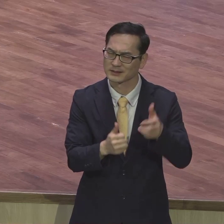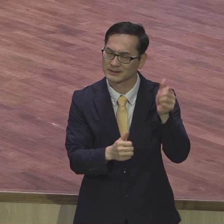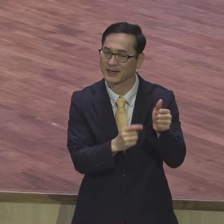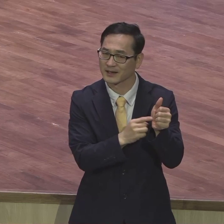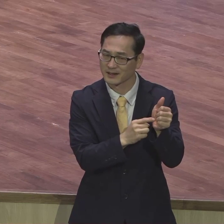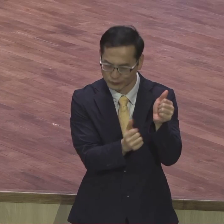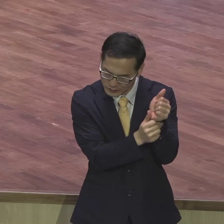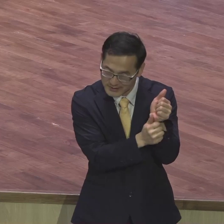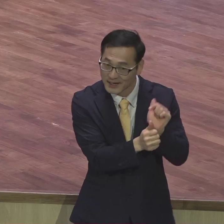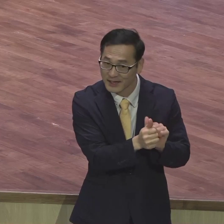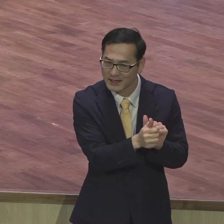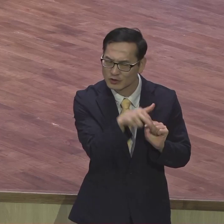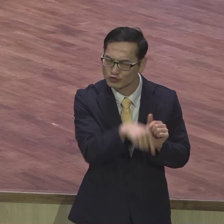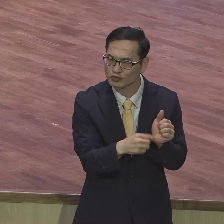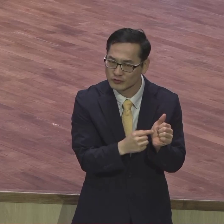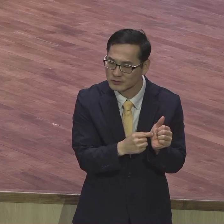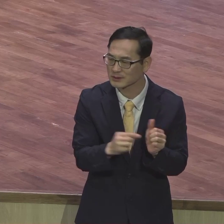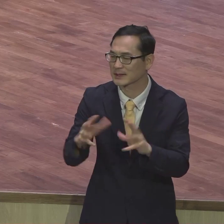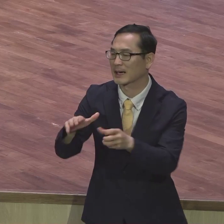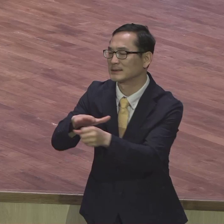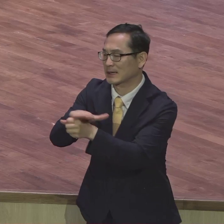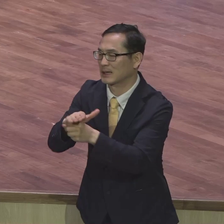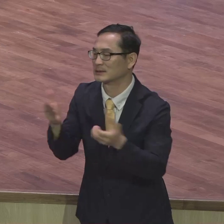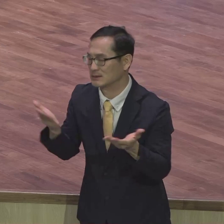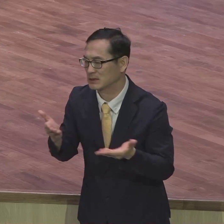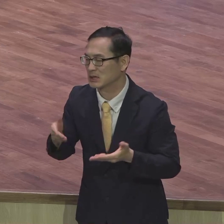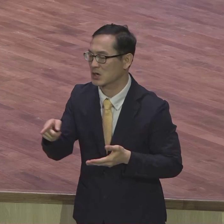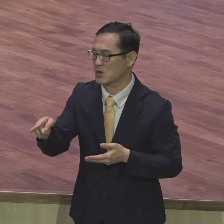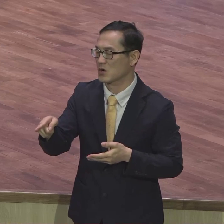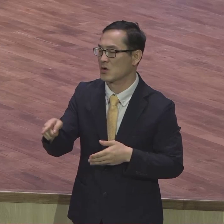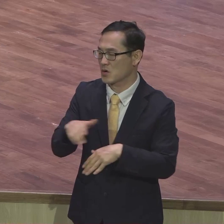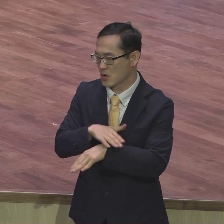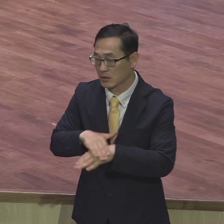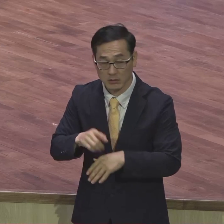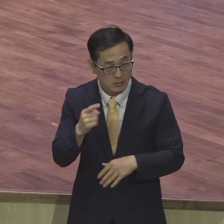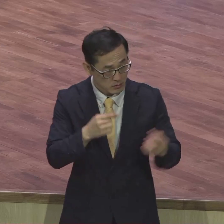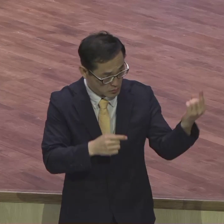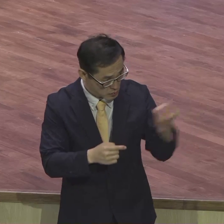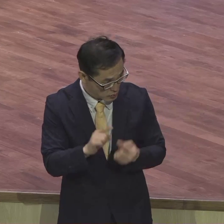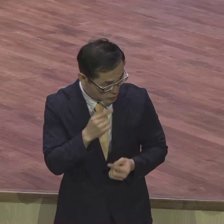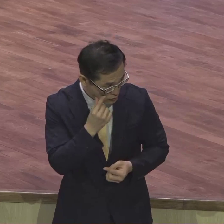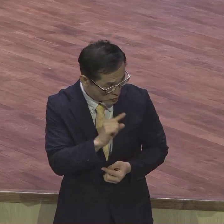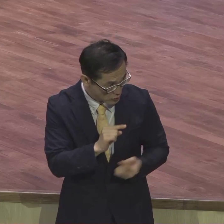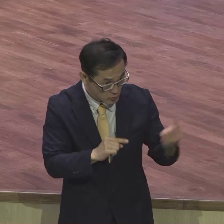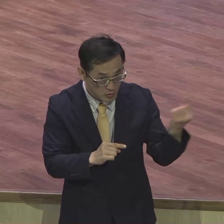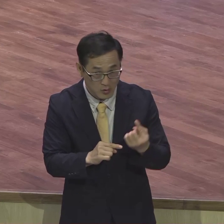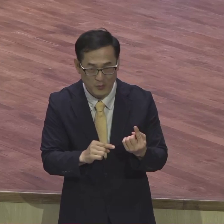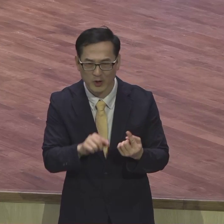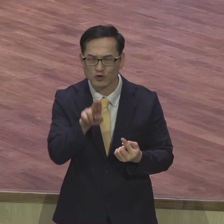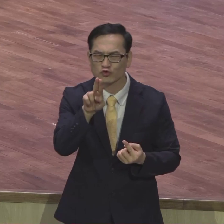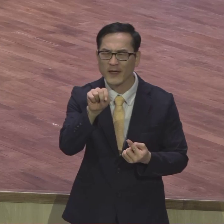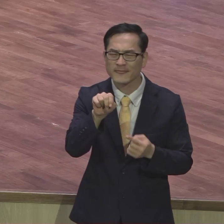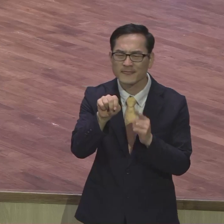애국하는 거라고 왜 왔냐 물으니까 이분들이 이번에 유엔에서 무슨 표를 우리나라하고